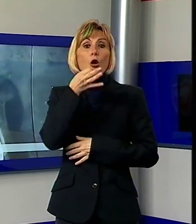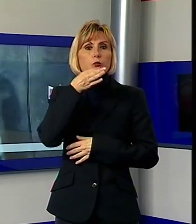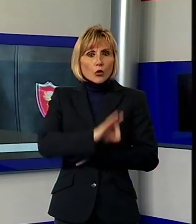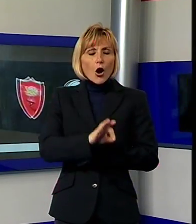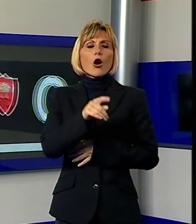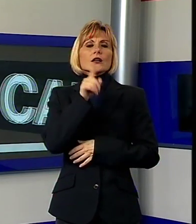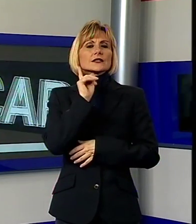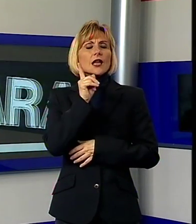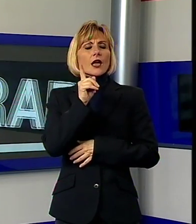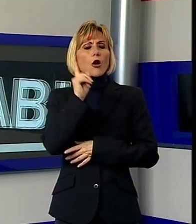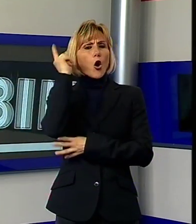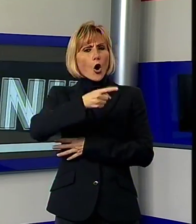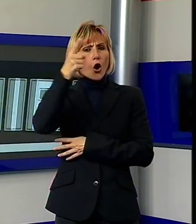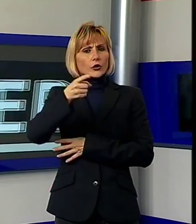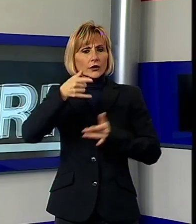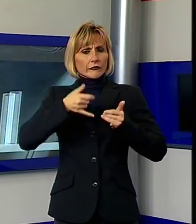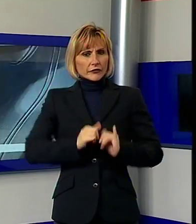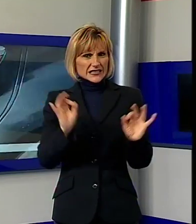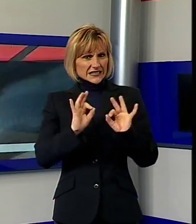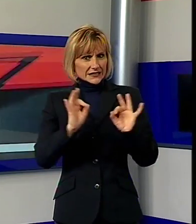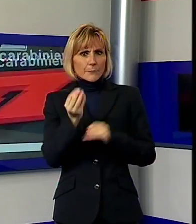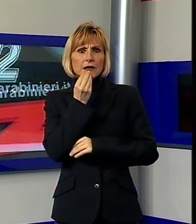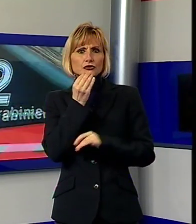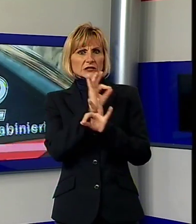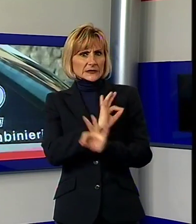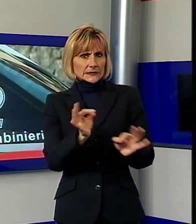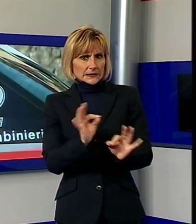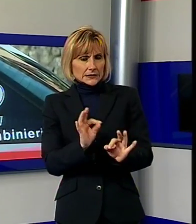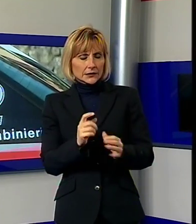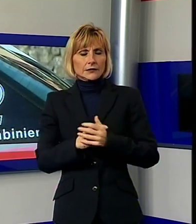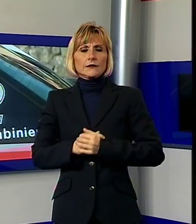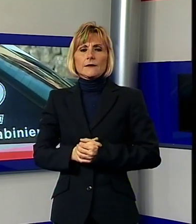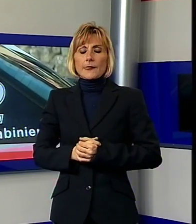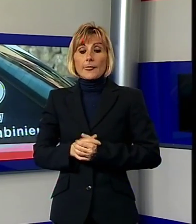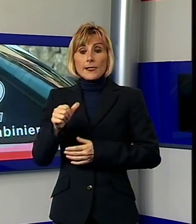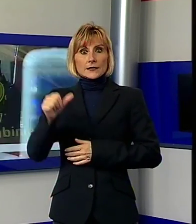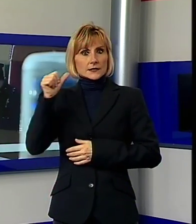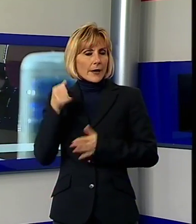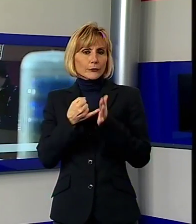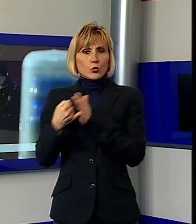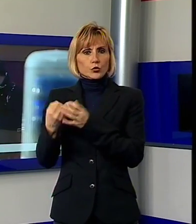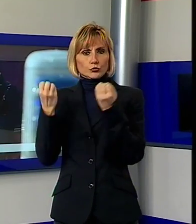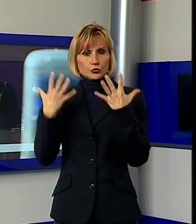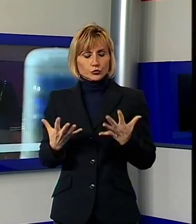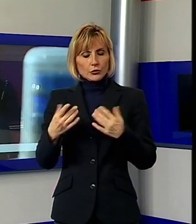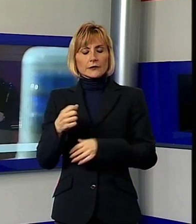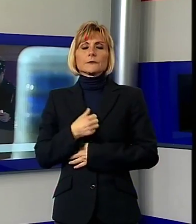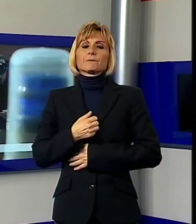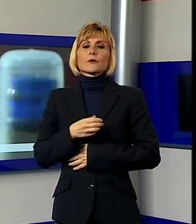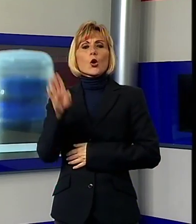se non avevano eseguito particolari lavori in casa. Sabato scorso, l'ultimo episodio. L'uomo aveva consegnato 50 euro